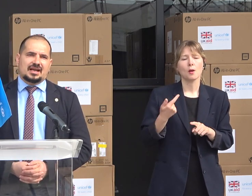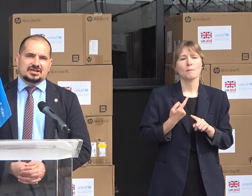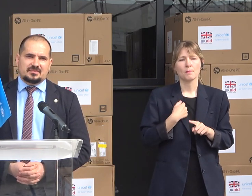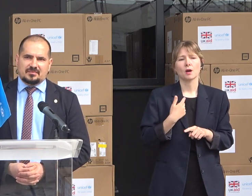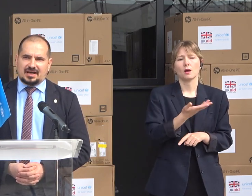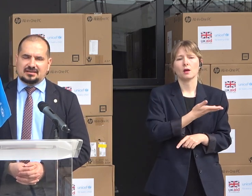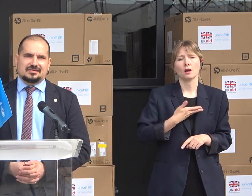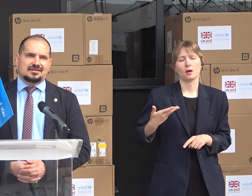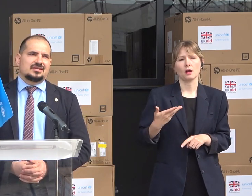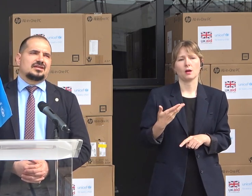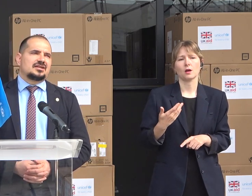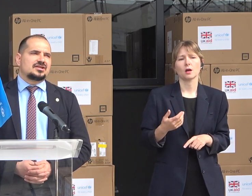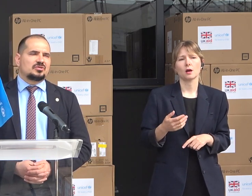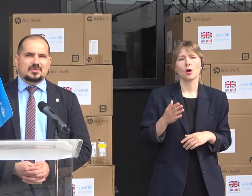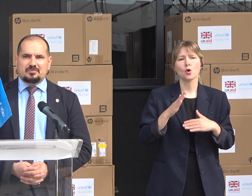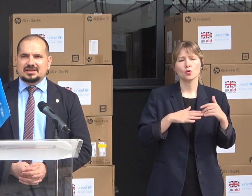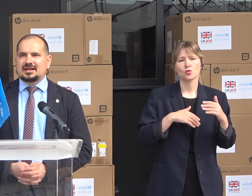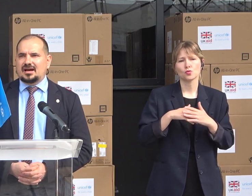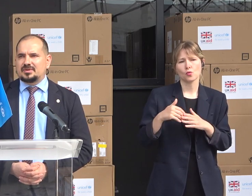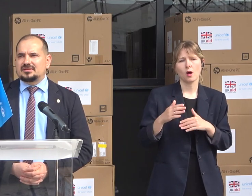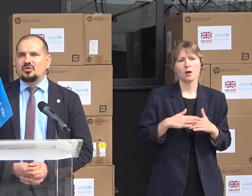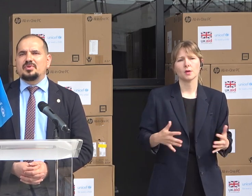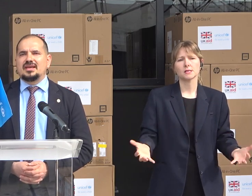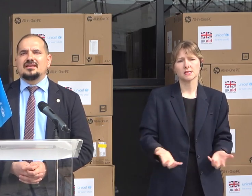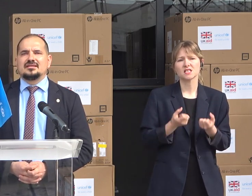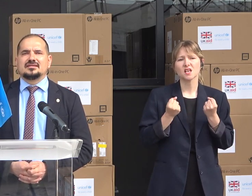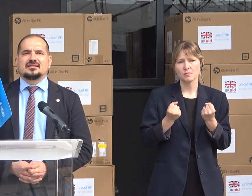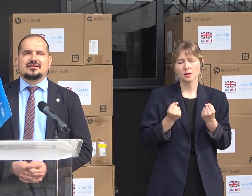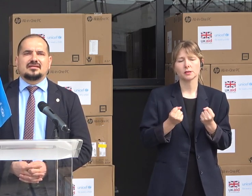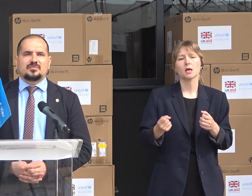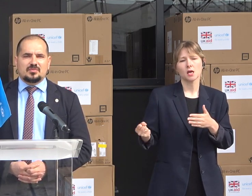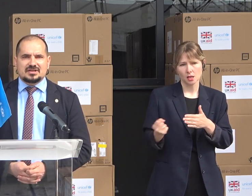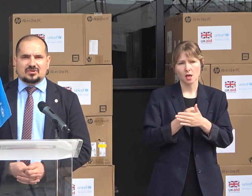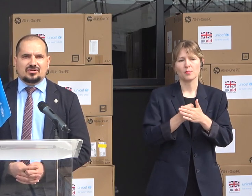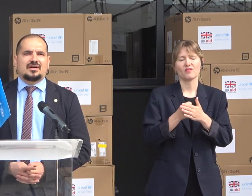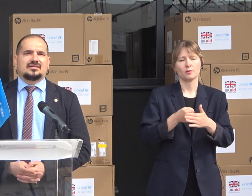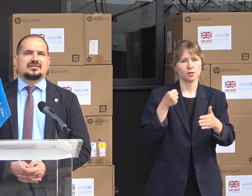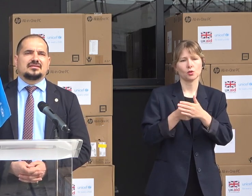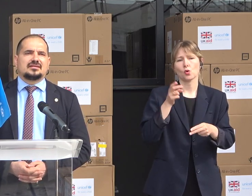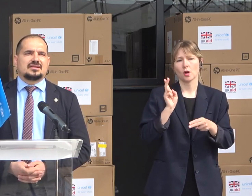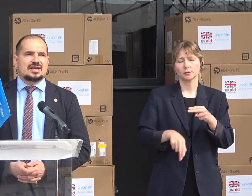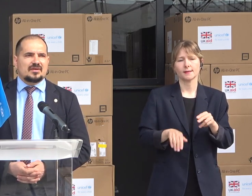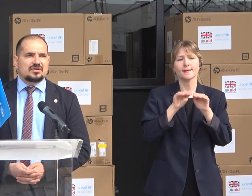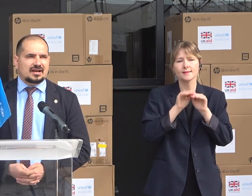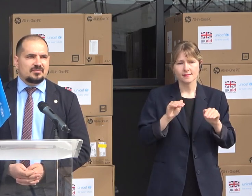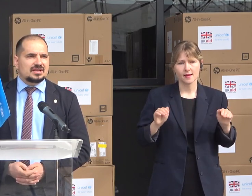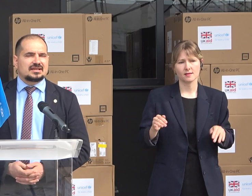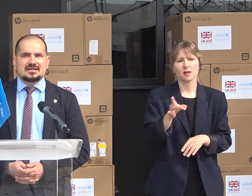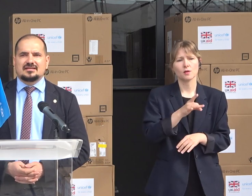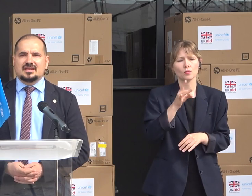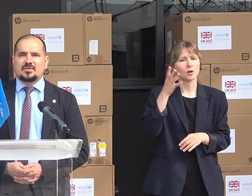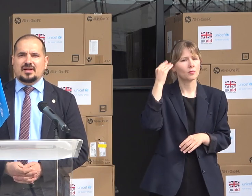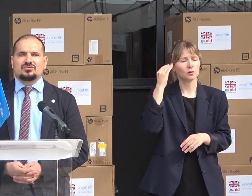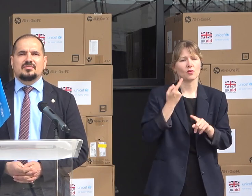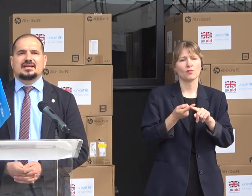determinarea și mai mare și lupta până la capăt. copiii Republicii Moldova, cei mai vulnerabili